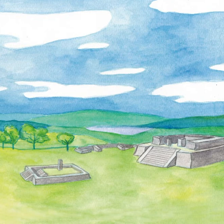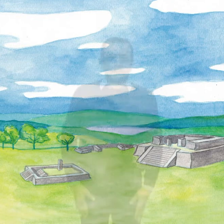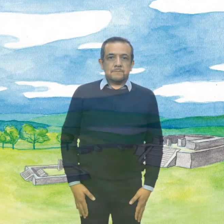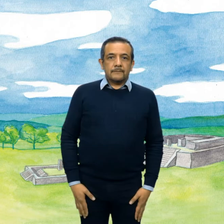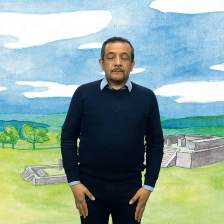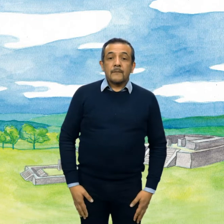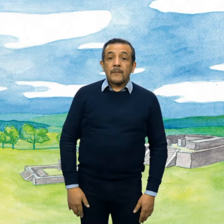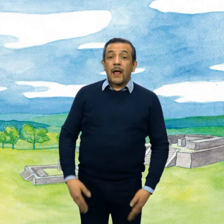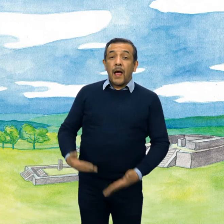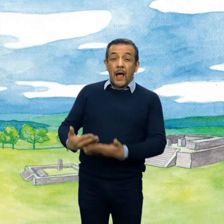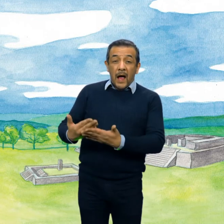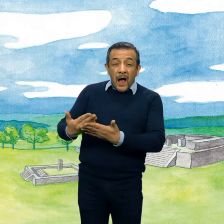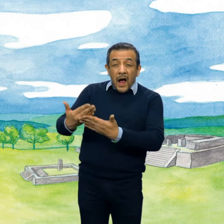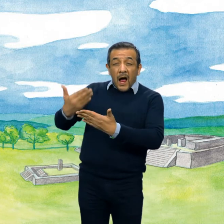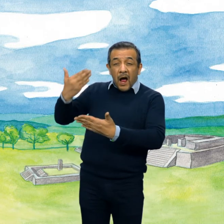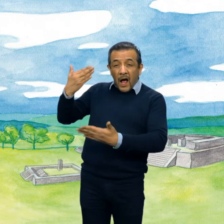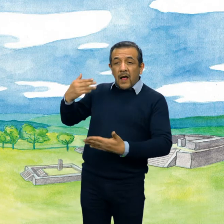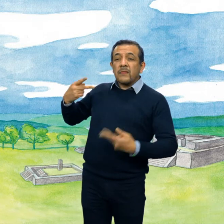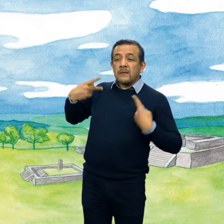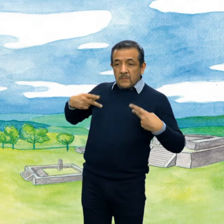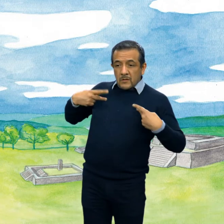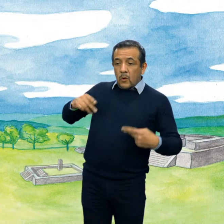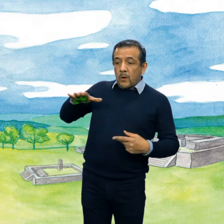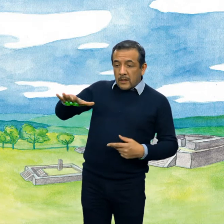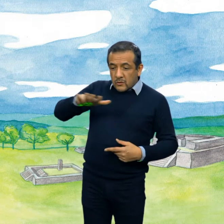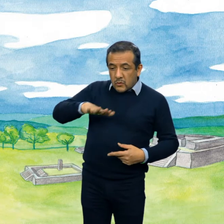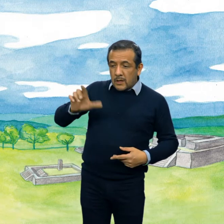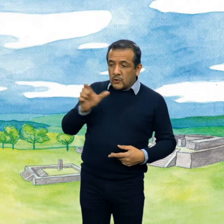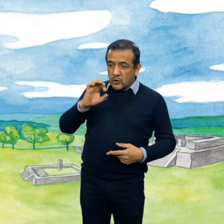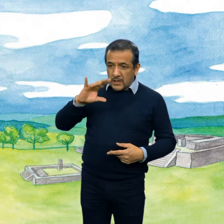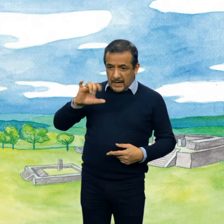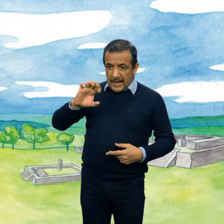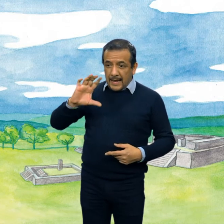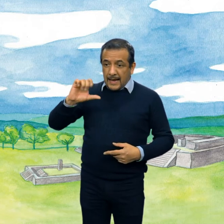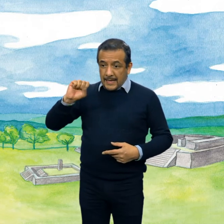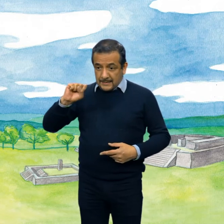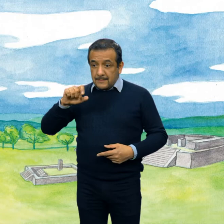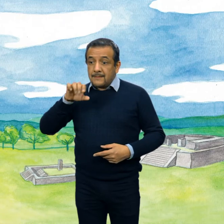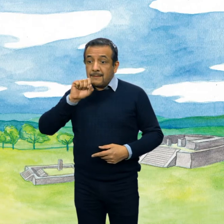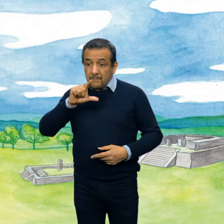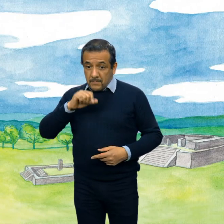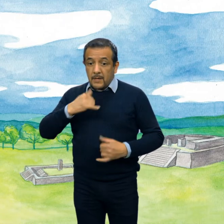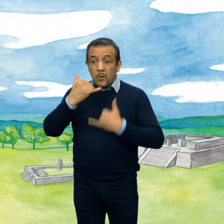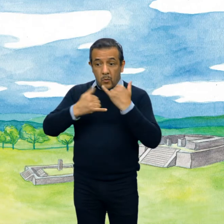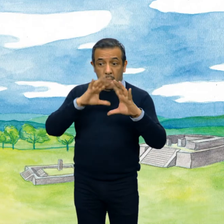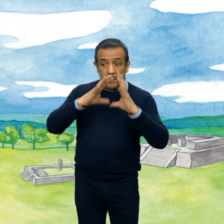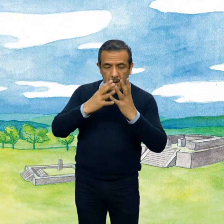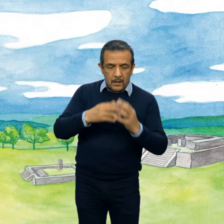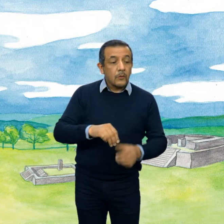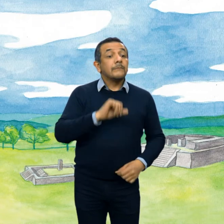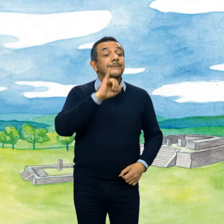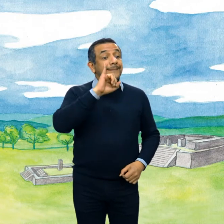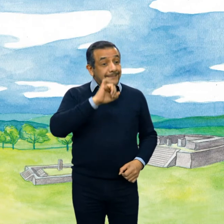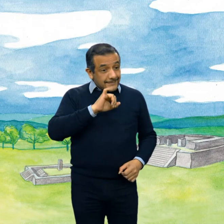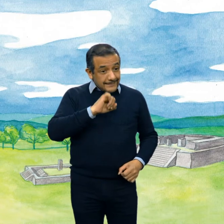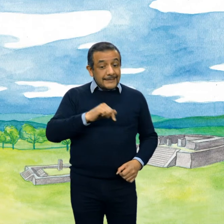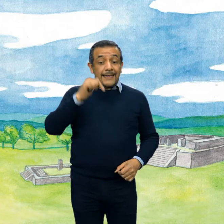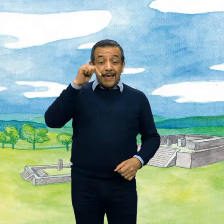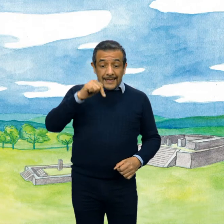¿Nuestros ancestros Xichicalcas también tenían juego de pelota? Así es. En la ciudad hay tres